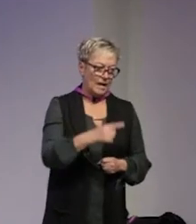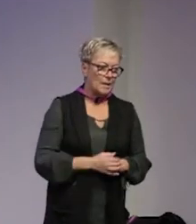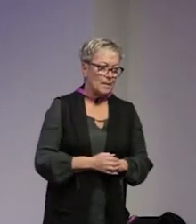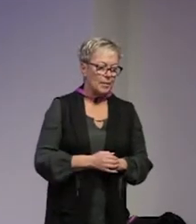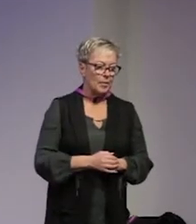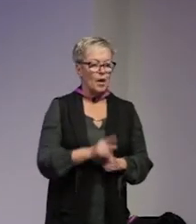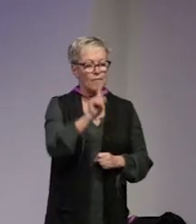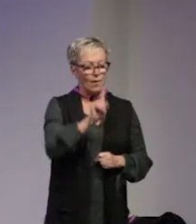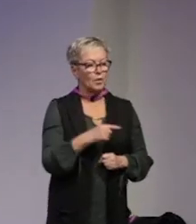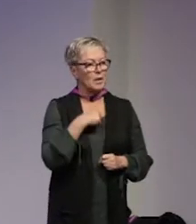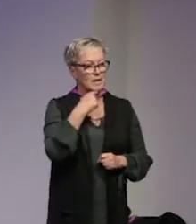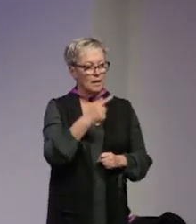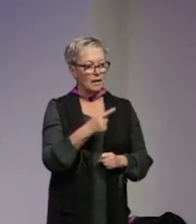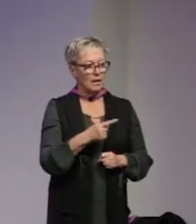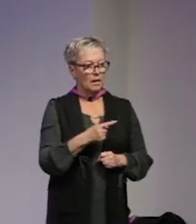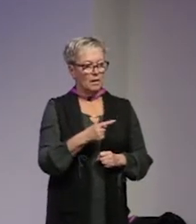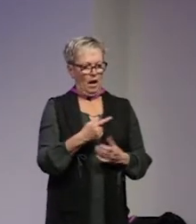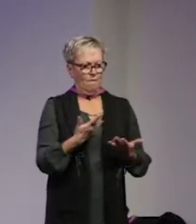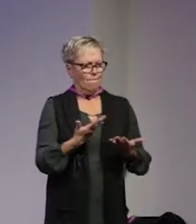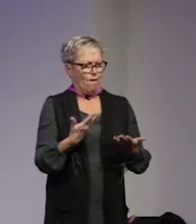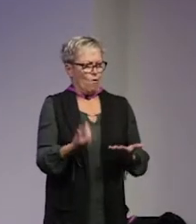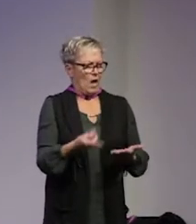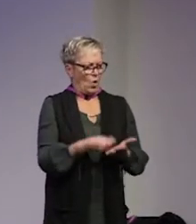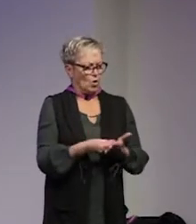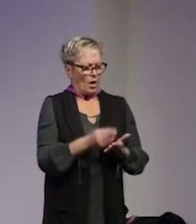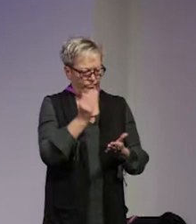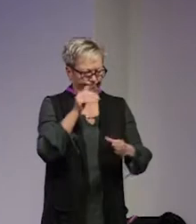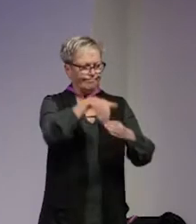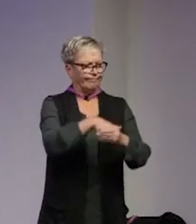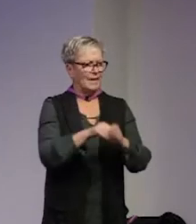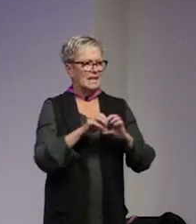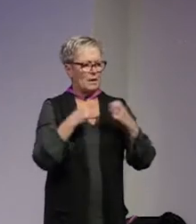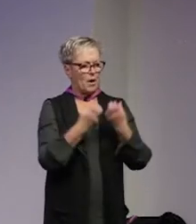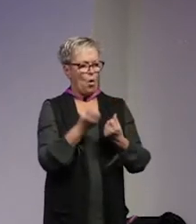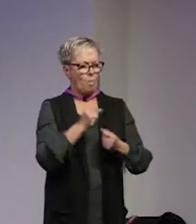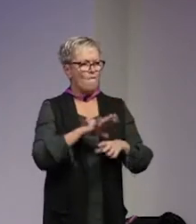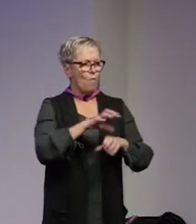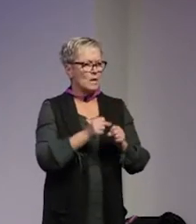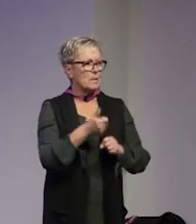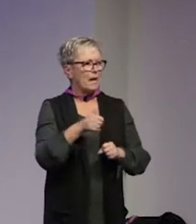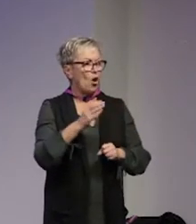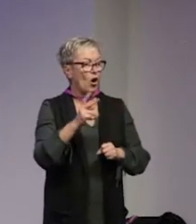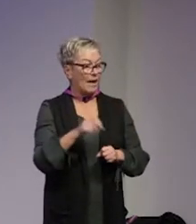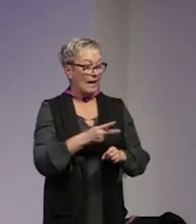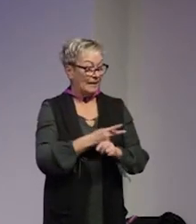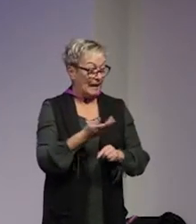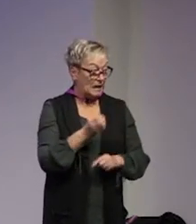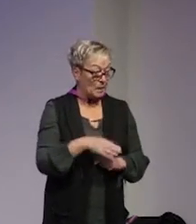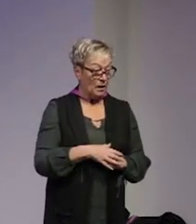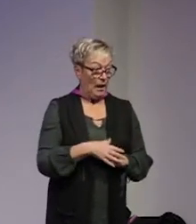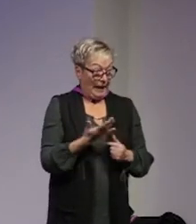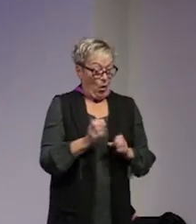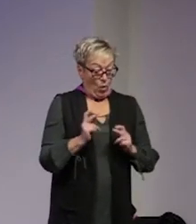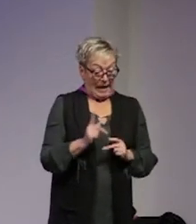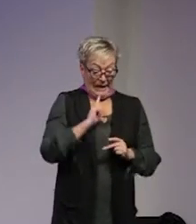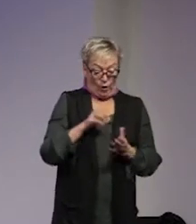framförallt så säger man alltså vad får det egentligen kosta att gå på ett seminarium om våldsbejakande extremism är det okej att en liten